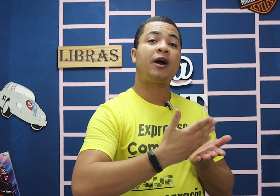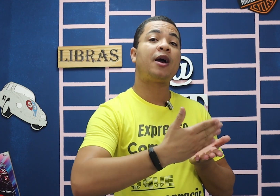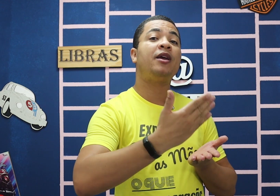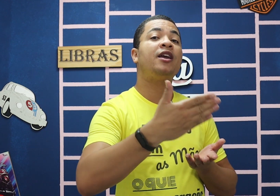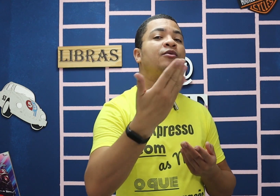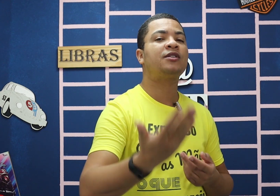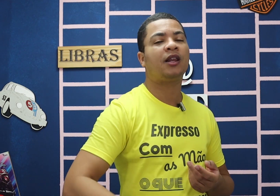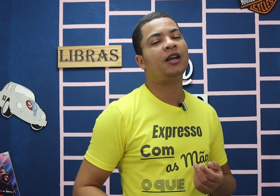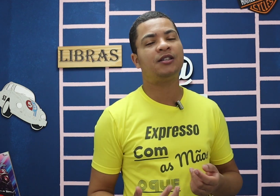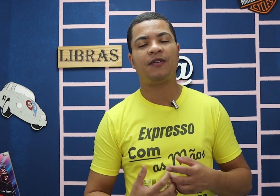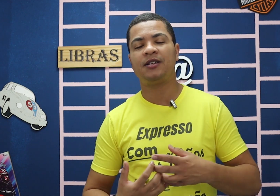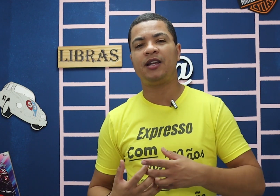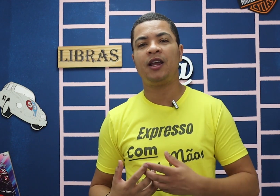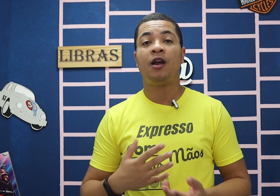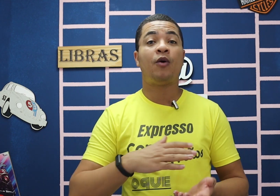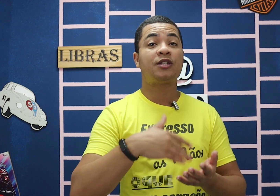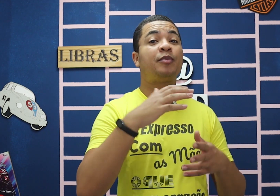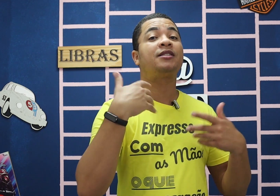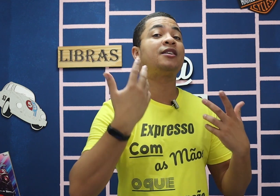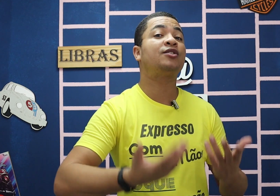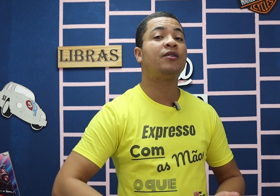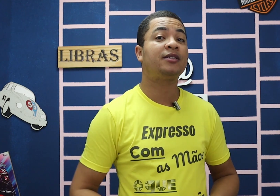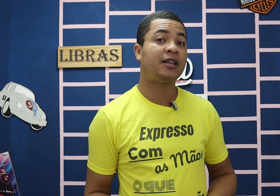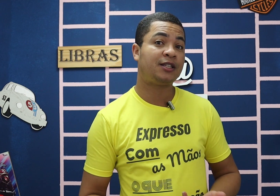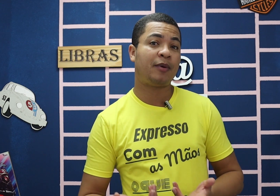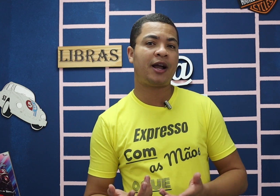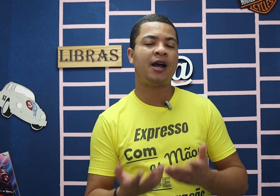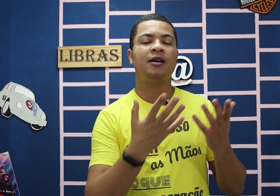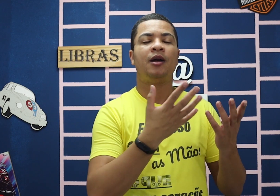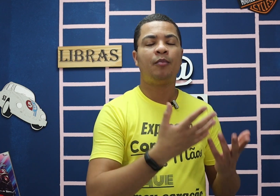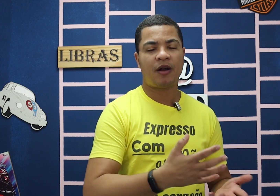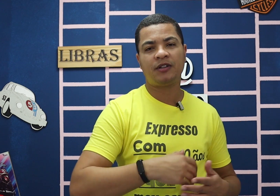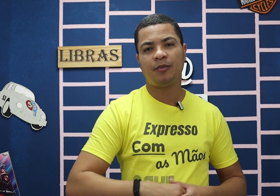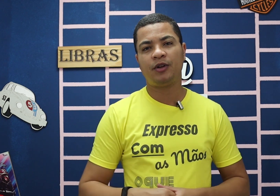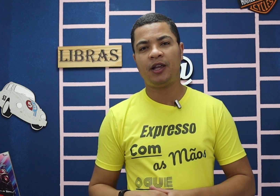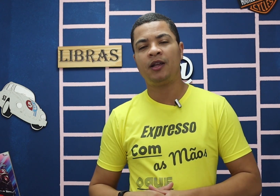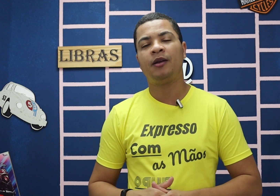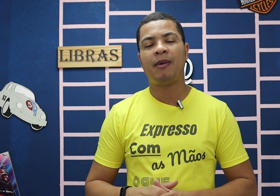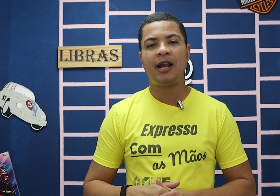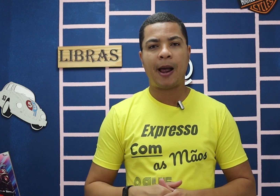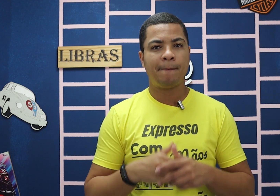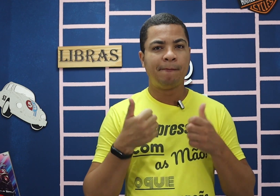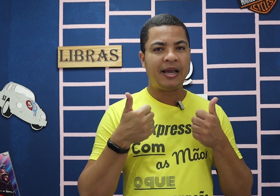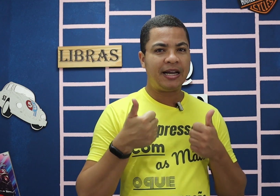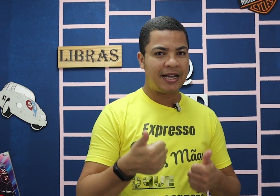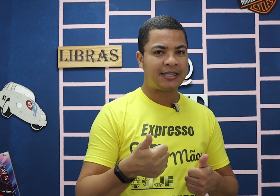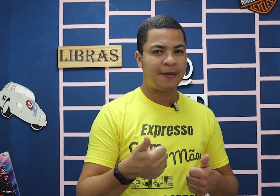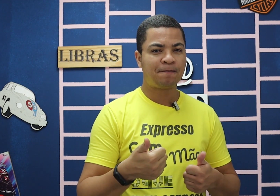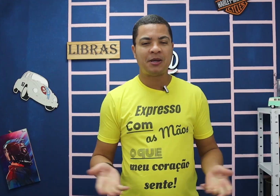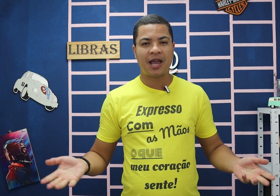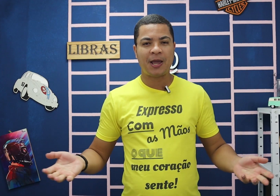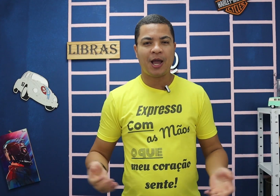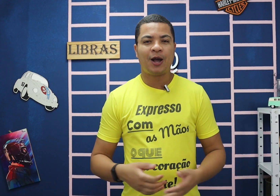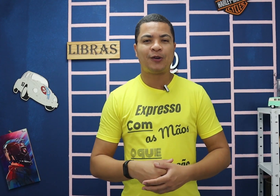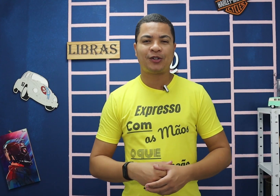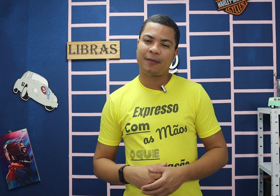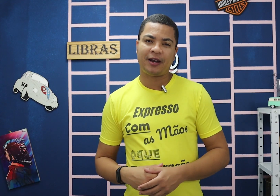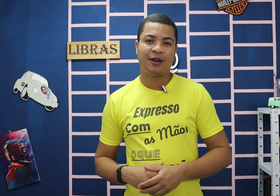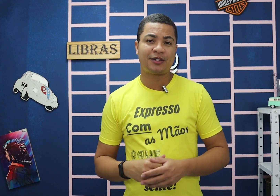pagamentos que tem que se fazer, ou as prestações que tem que se pagar para você poder malhar. Beleza? E aí, gostou de aprender o